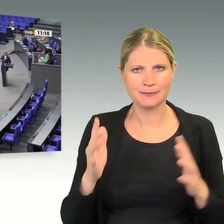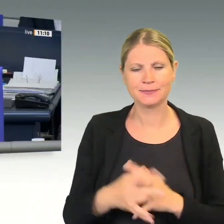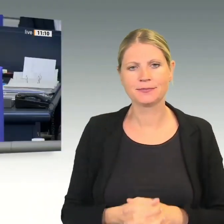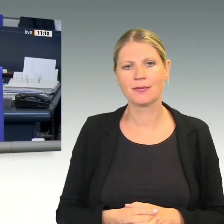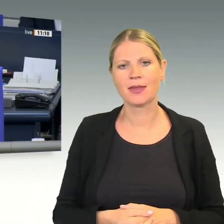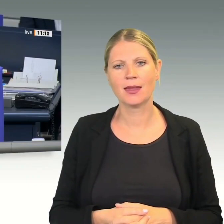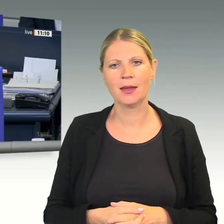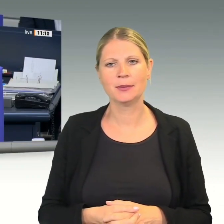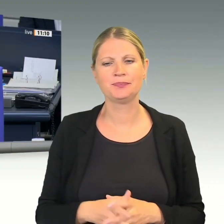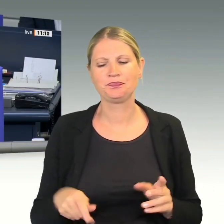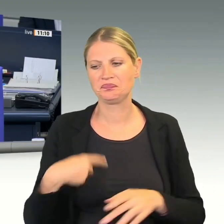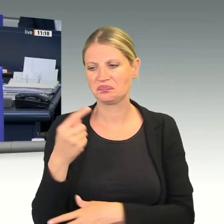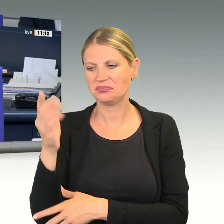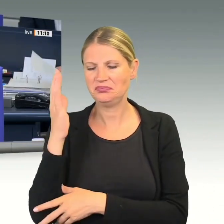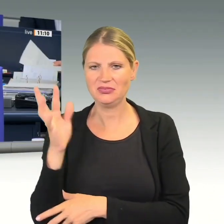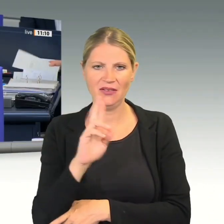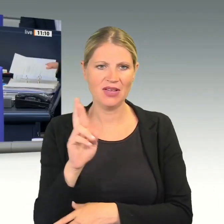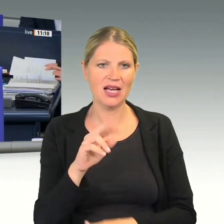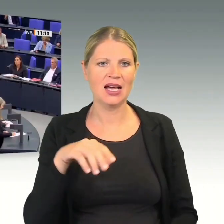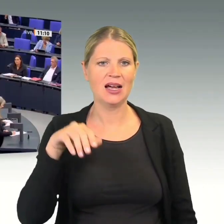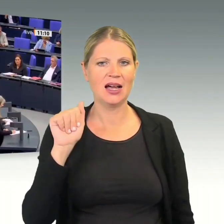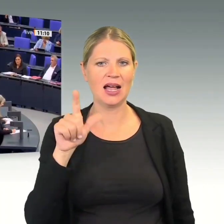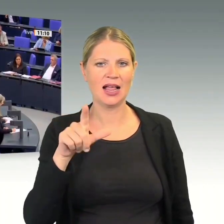Alexander Ullrich hat das Wort für die Fraktion Die Linke.